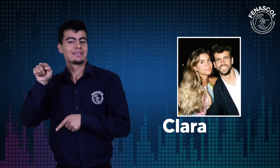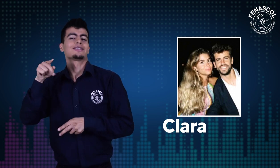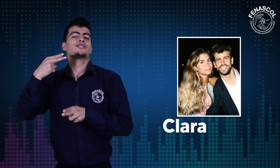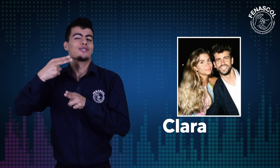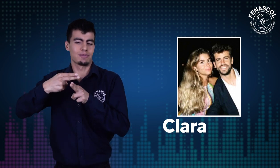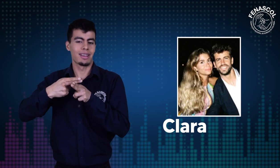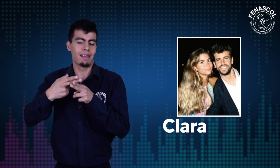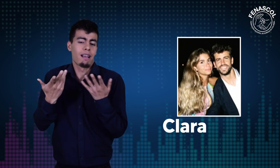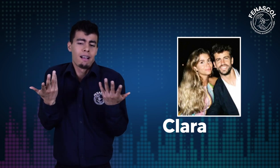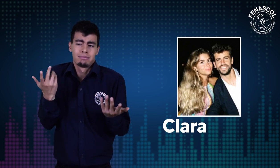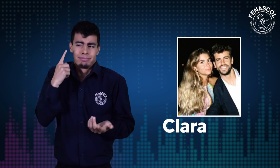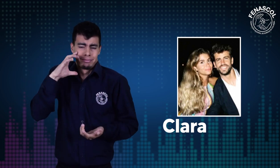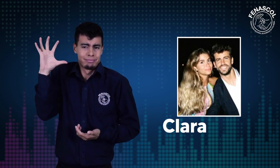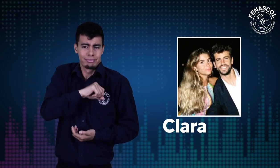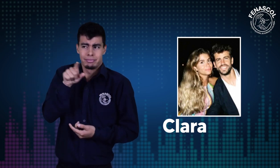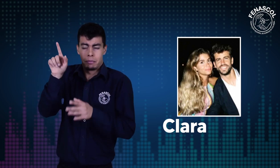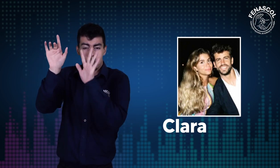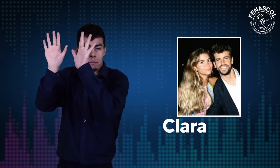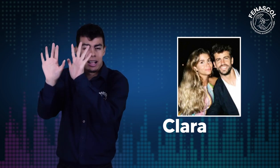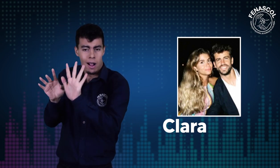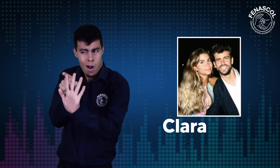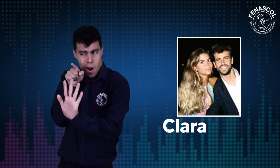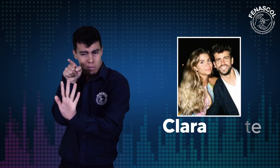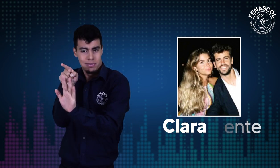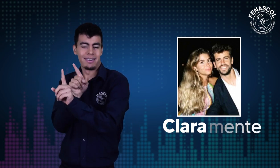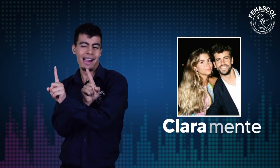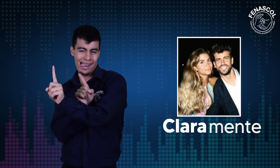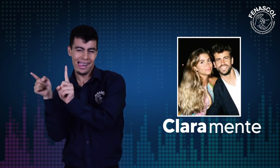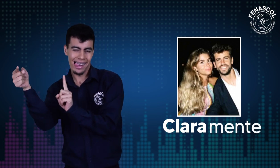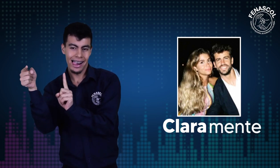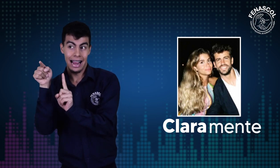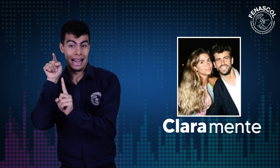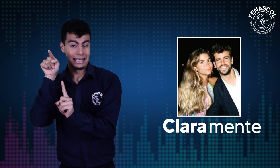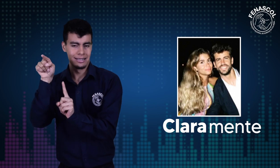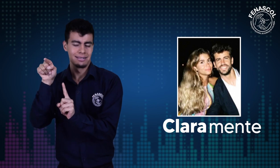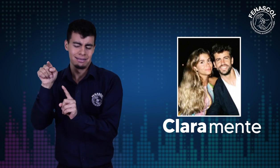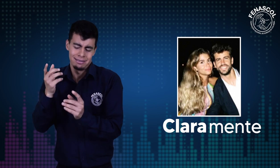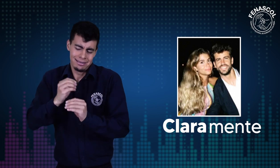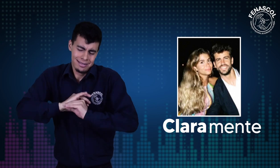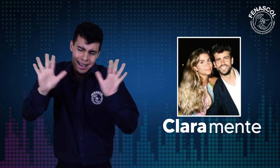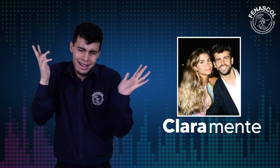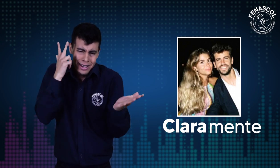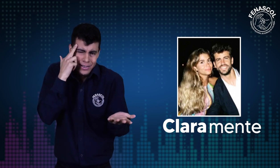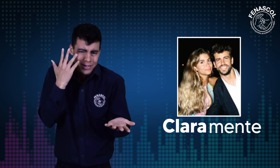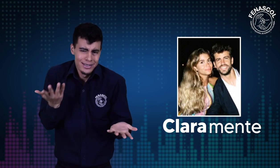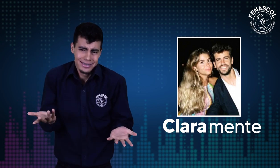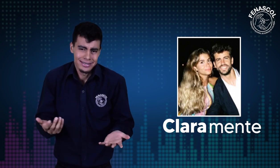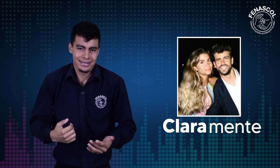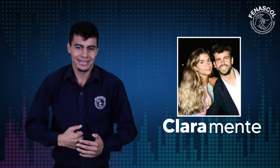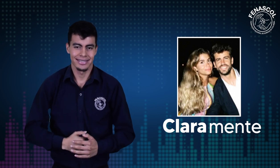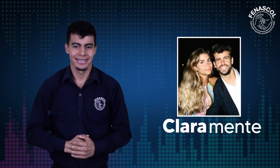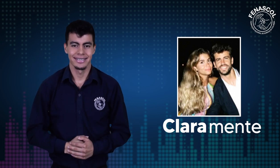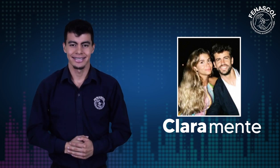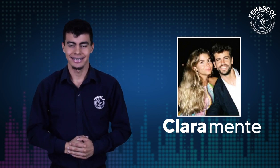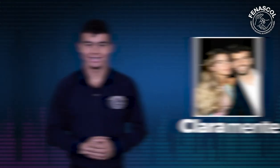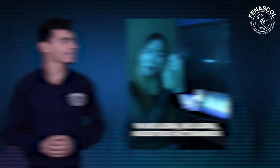alude al nombre de la amante de Piqué. Que si bien se llama Clara y este nombre es transparente,